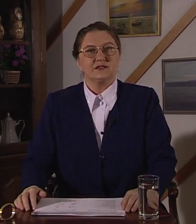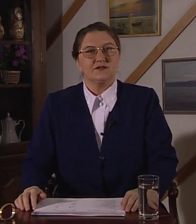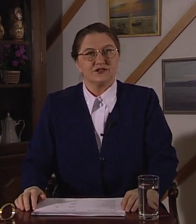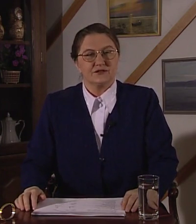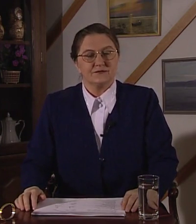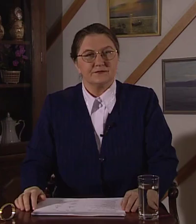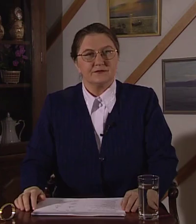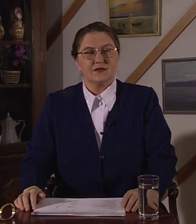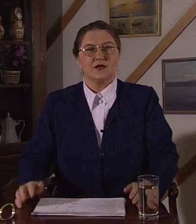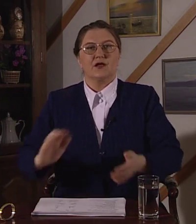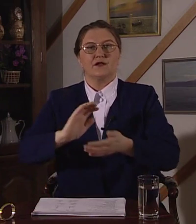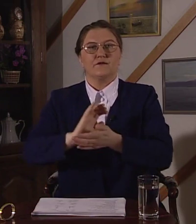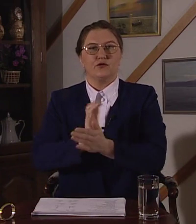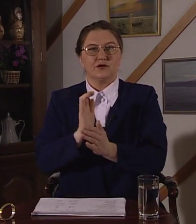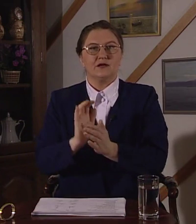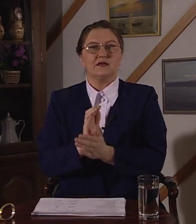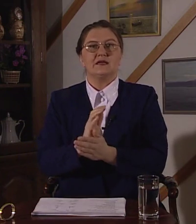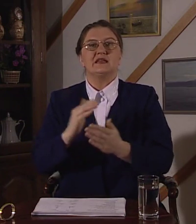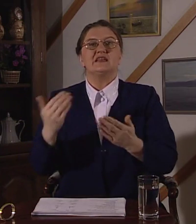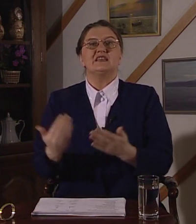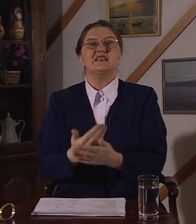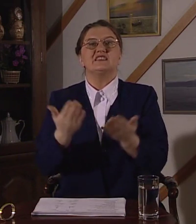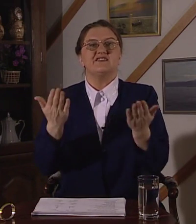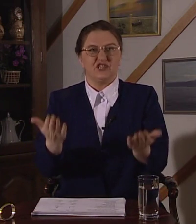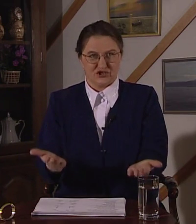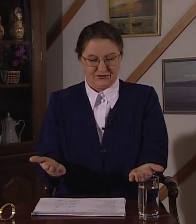свежий. Творог свежий.